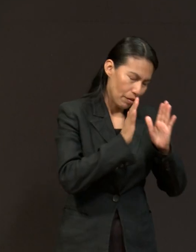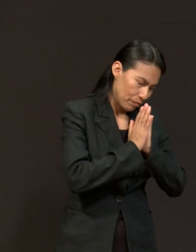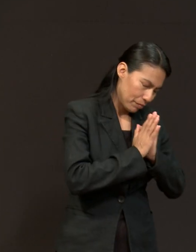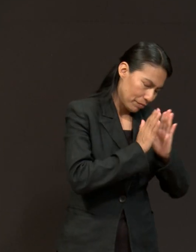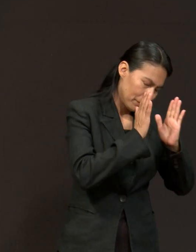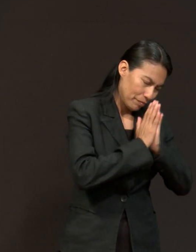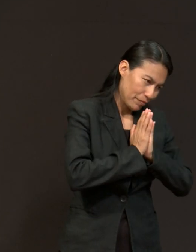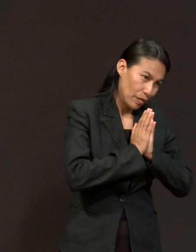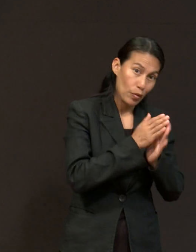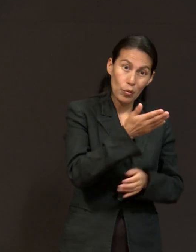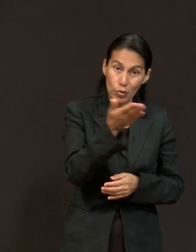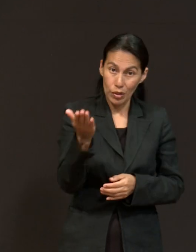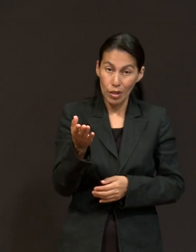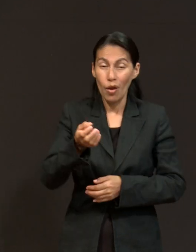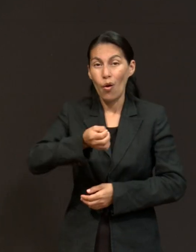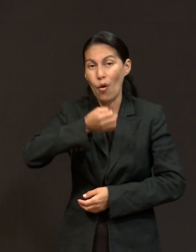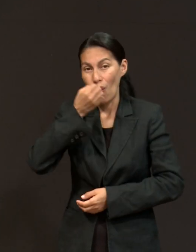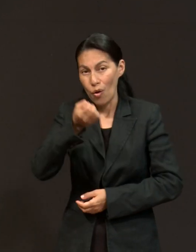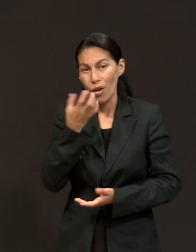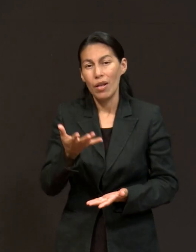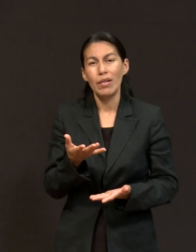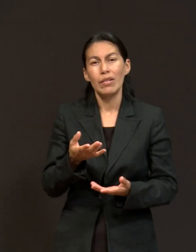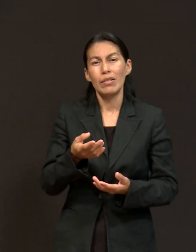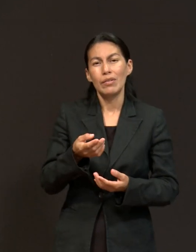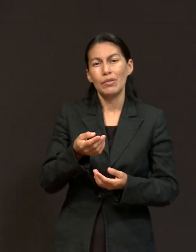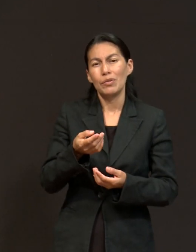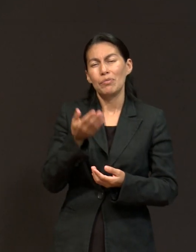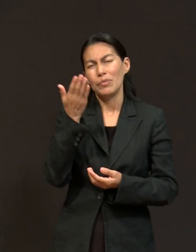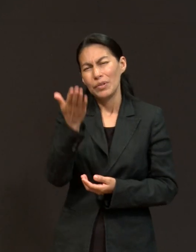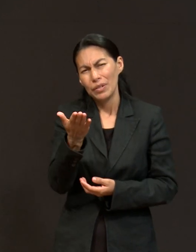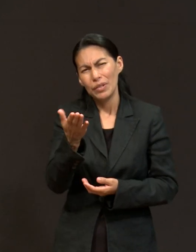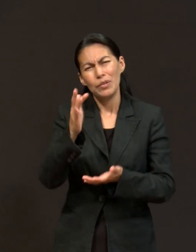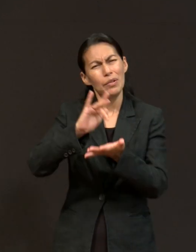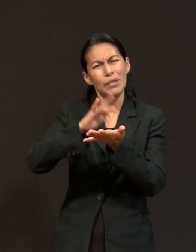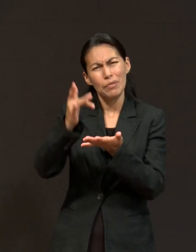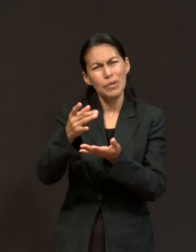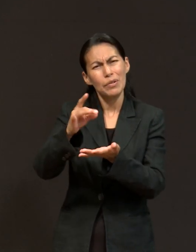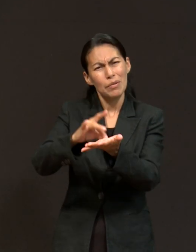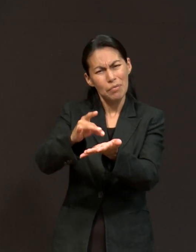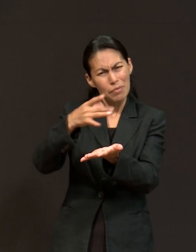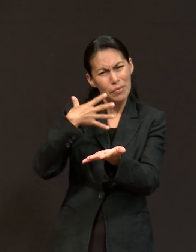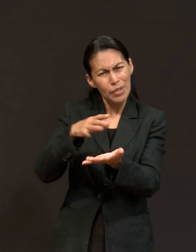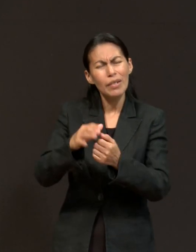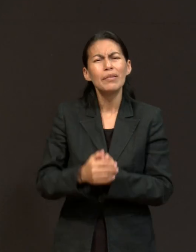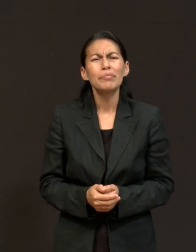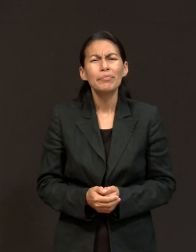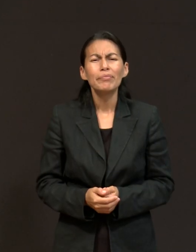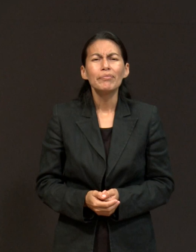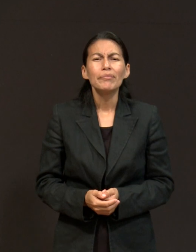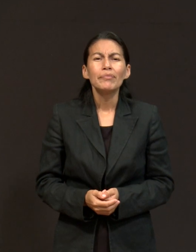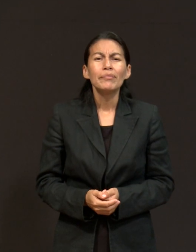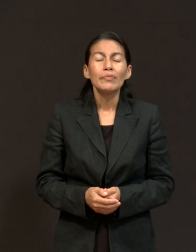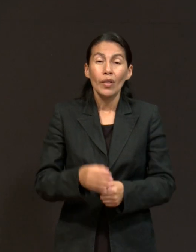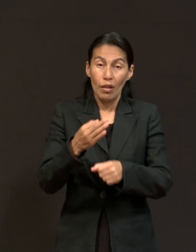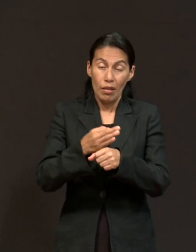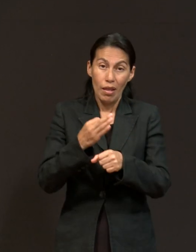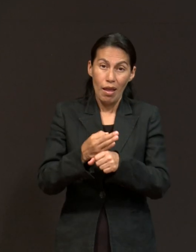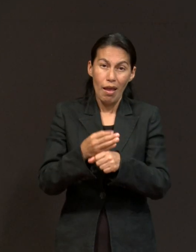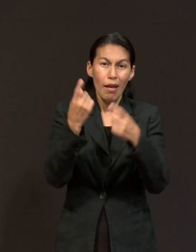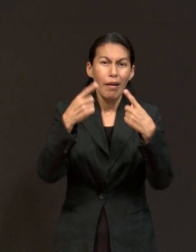Mientras ustedes envían sus pedidos de oración y sus agradecimientos a este programa, a los medios que están pasando en pantalla, vamos